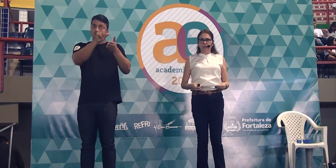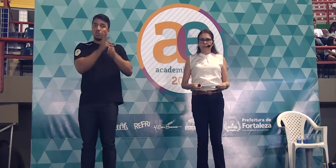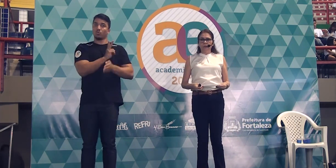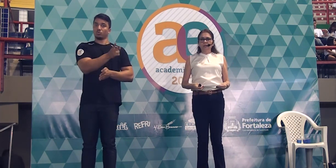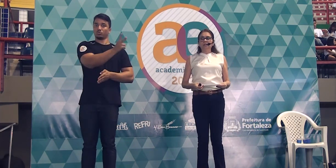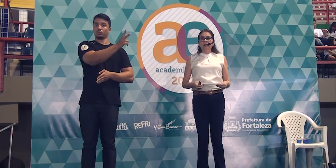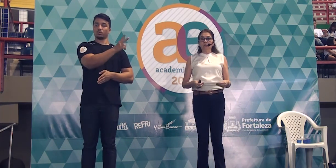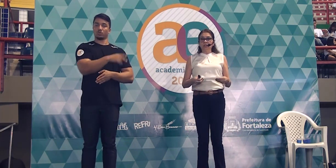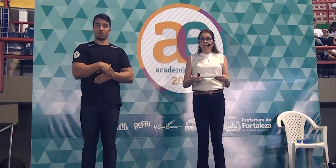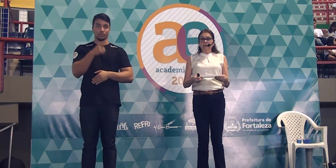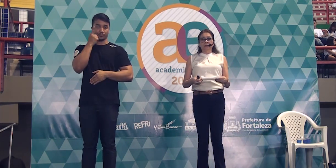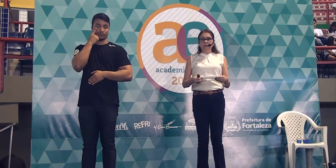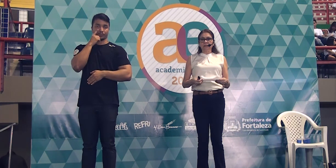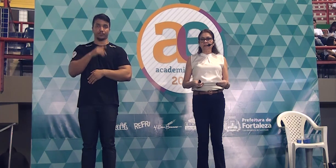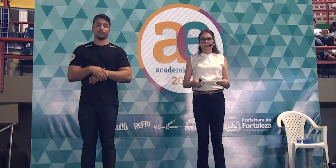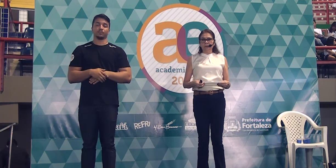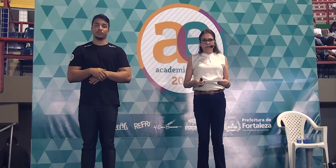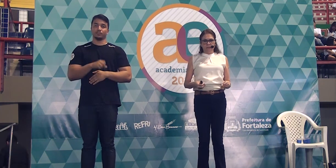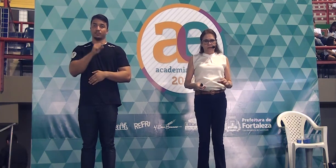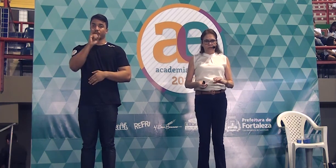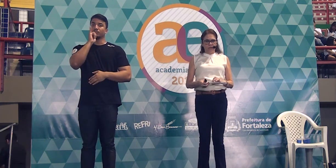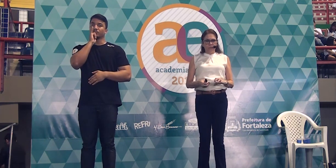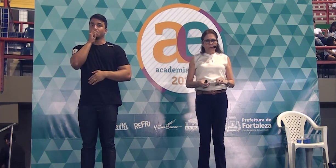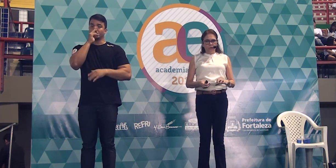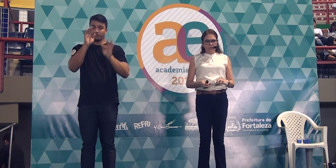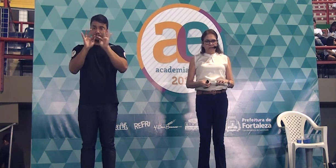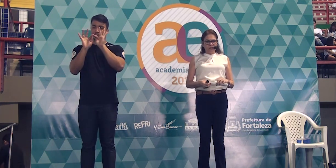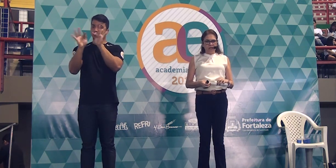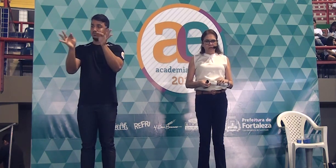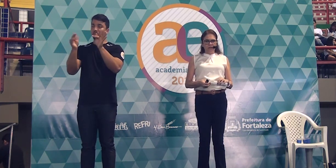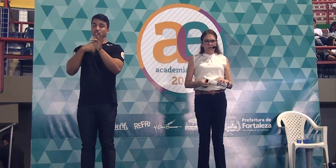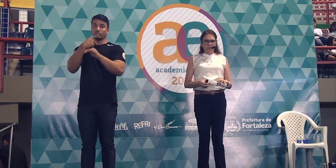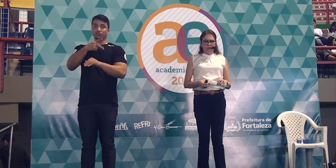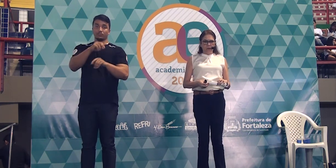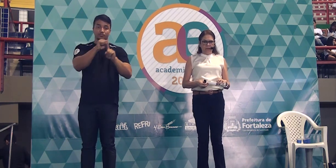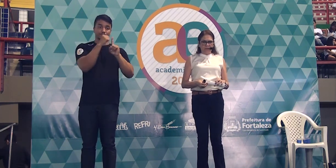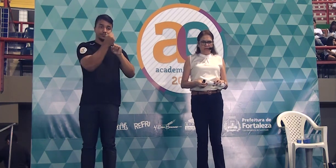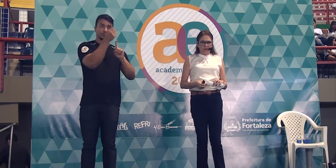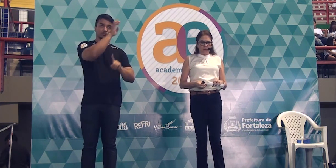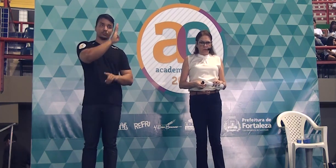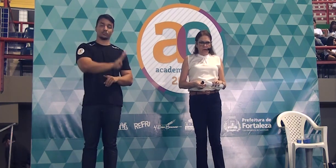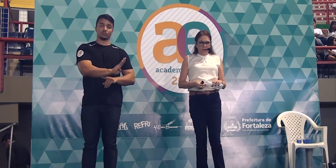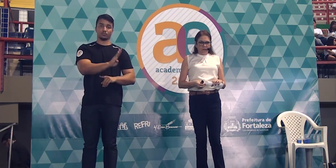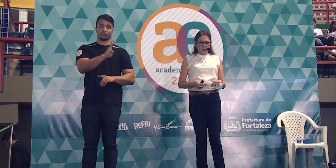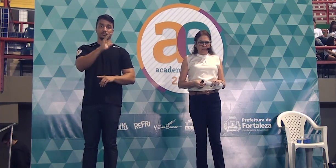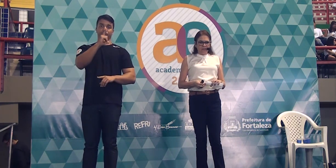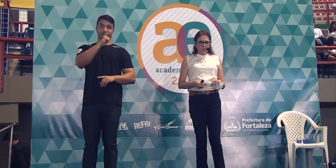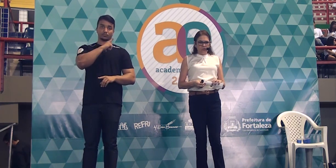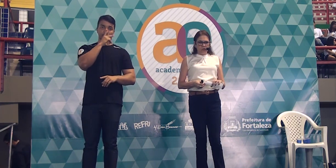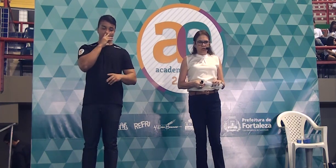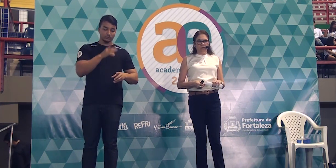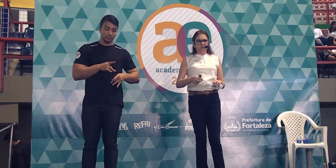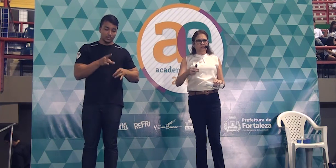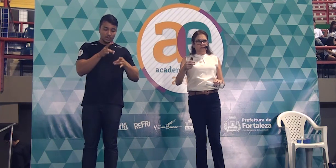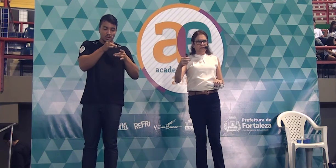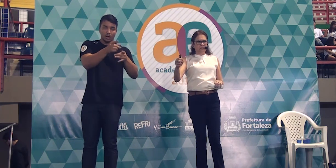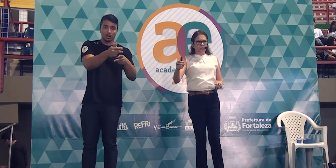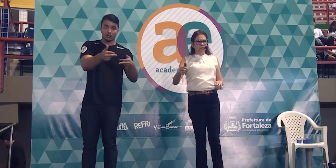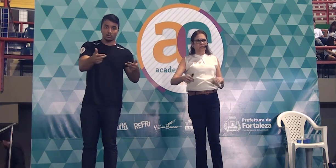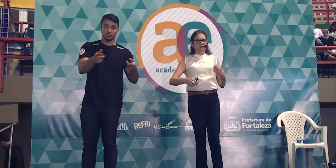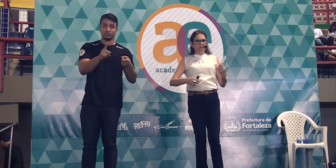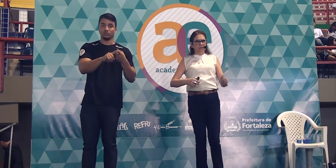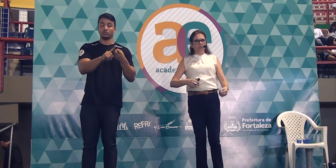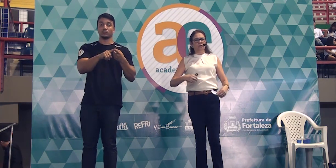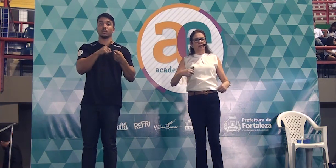parte. Se eu dissesse simplesmente, no cenário social brasileiro, a doação de órgãos e